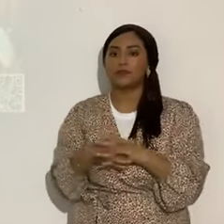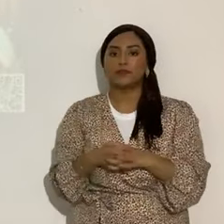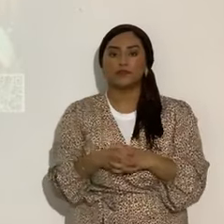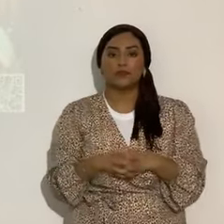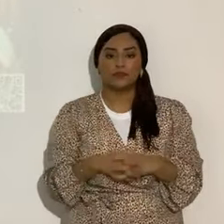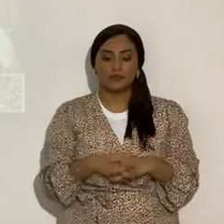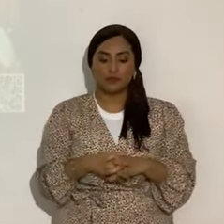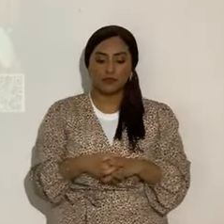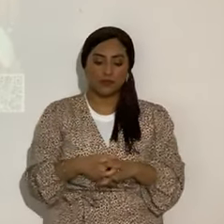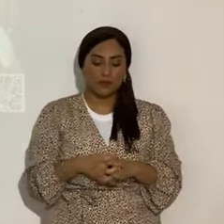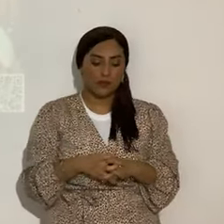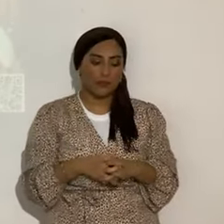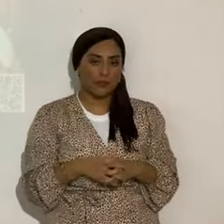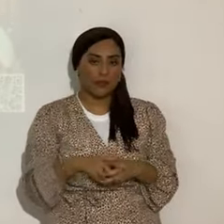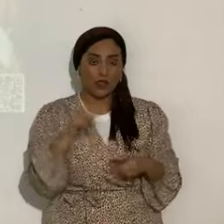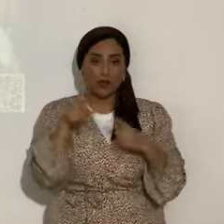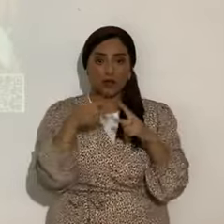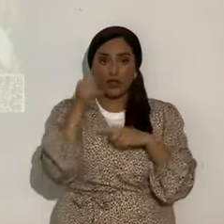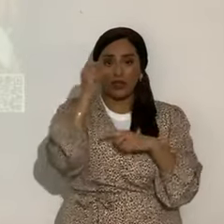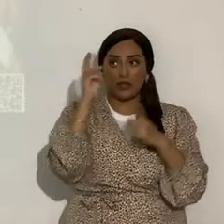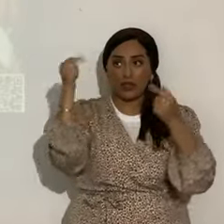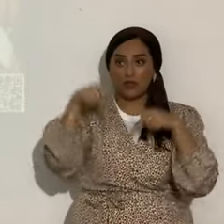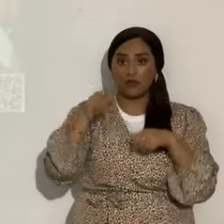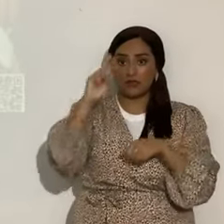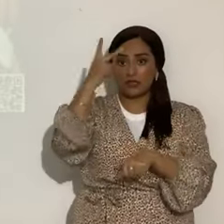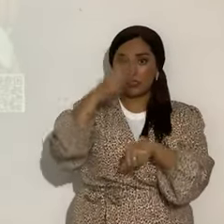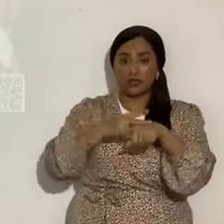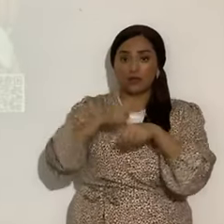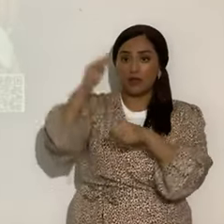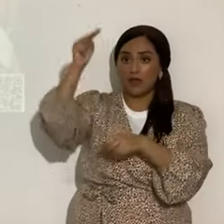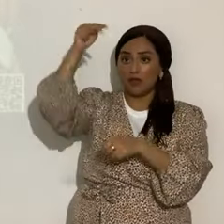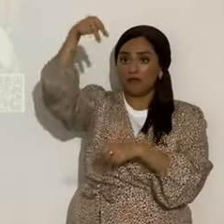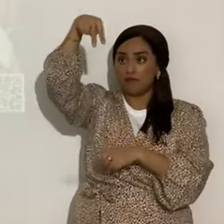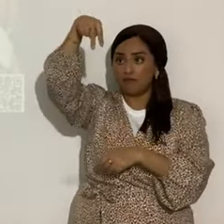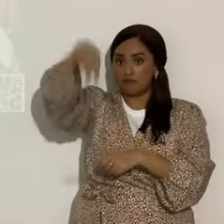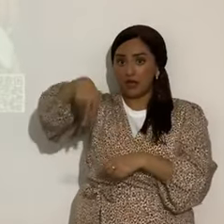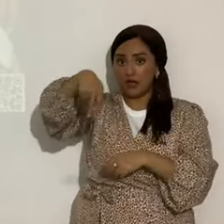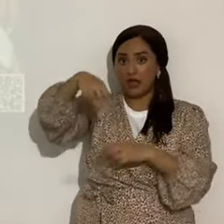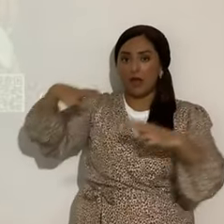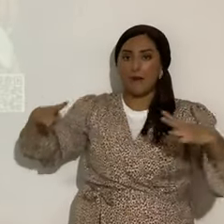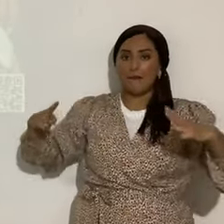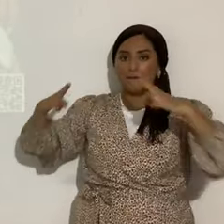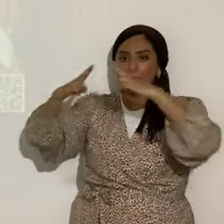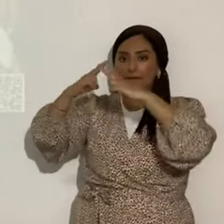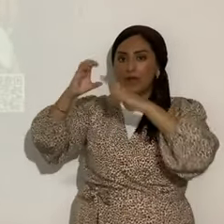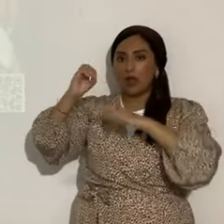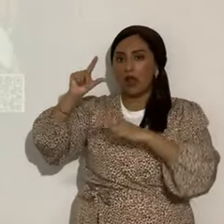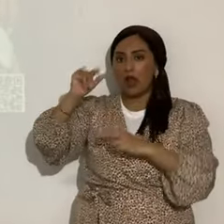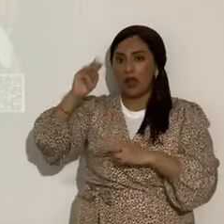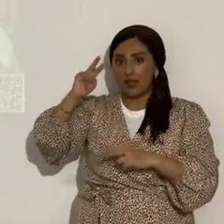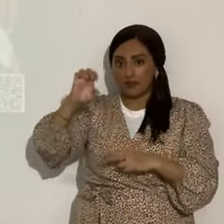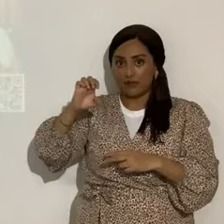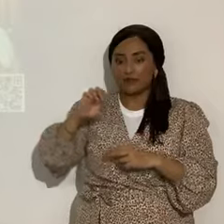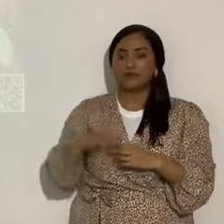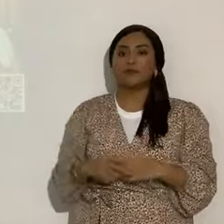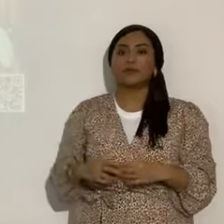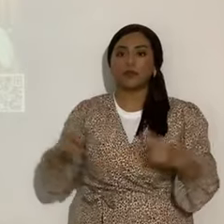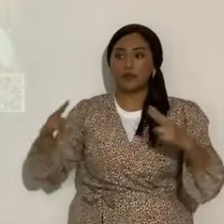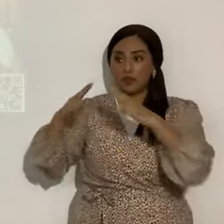cuando venga por segunda vez Yahshua o Armagedón y ponga sus pies en el monte de los olivos, Zacarías capítulo 14, verso 4, y el monte se partirá